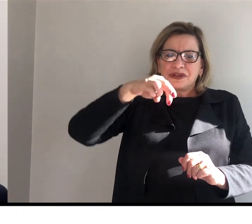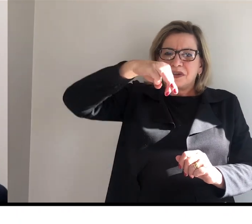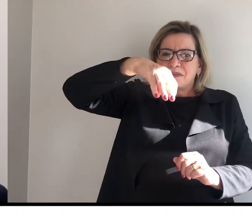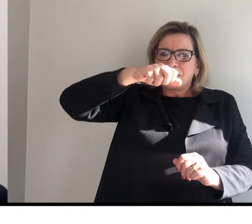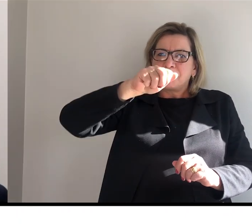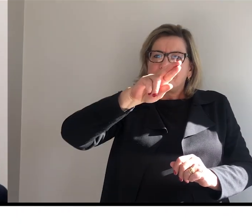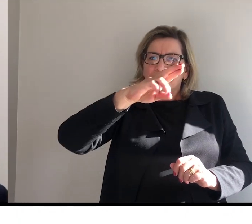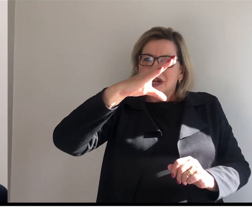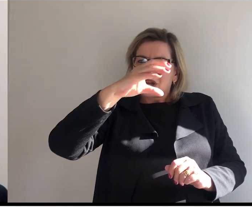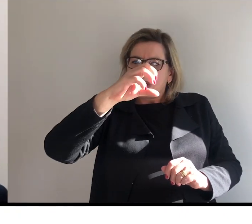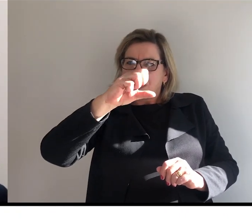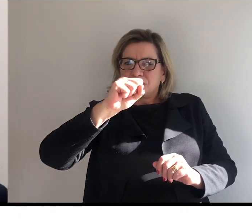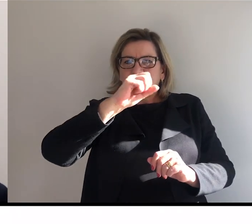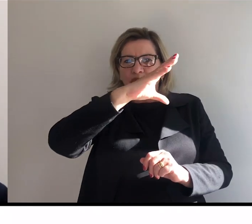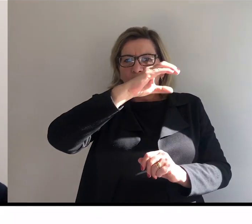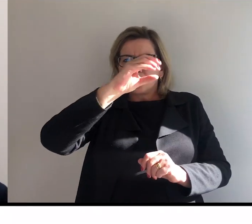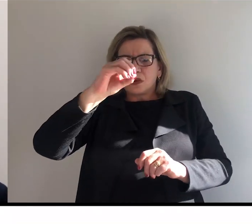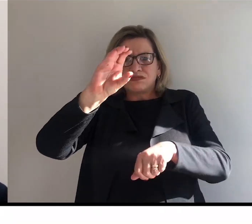coordenador desse curso.